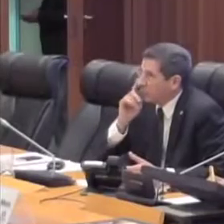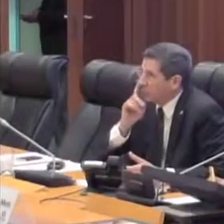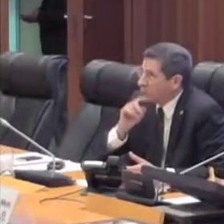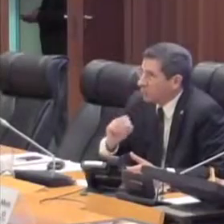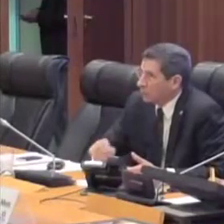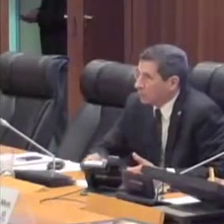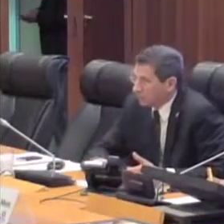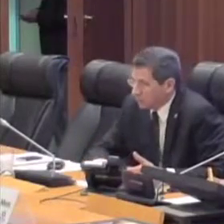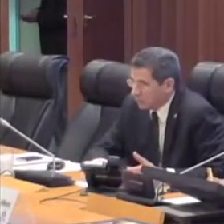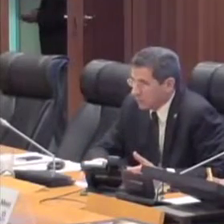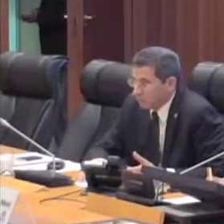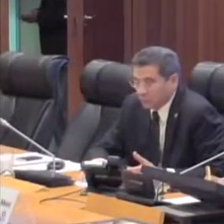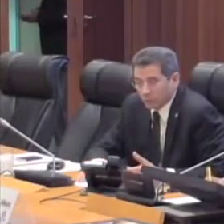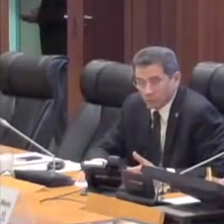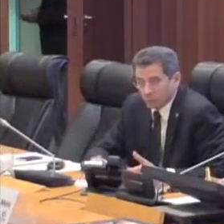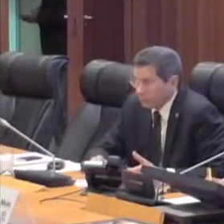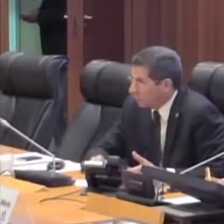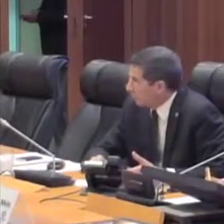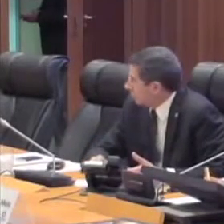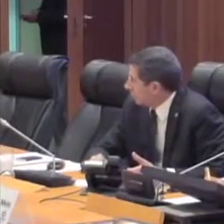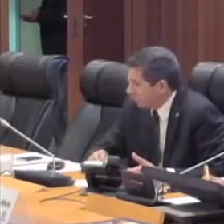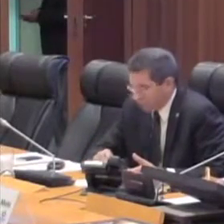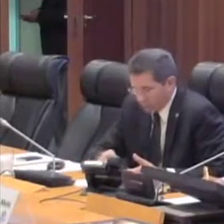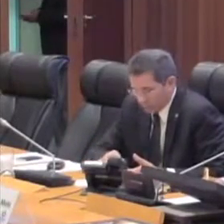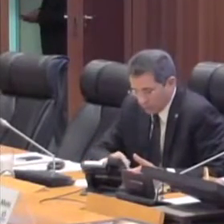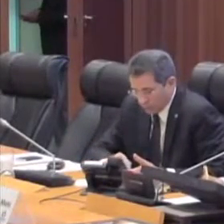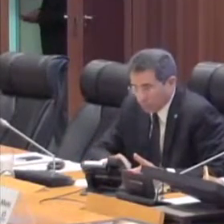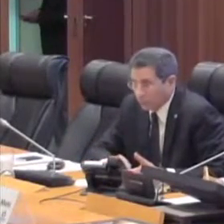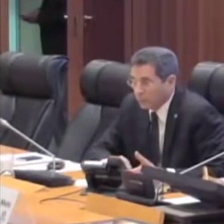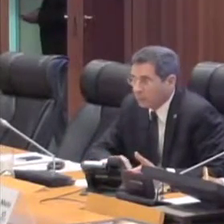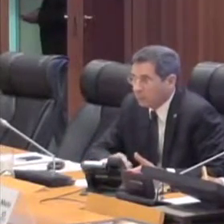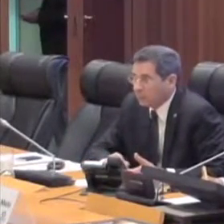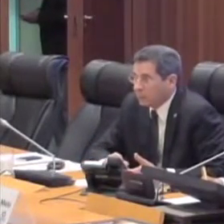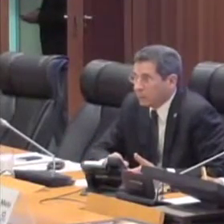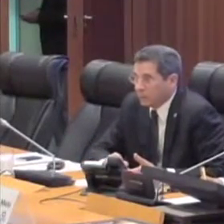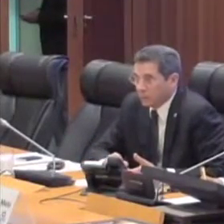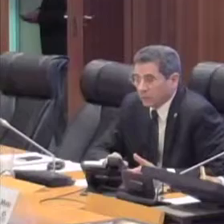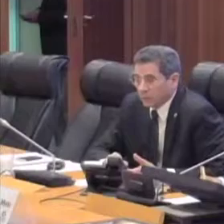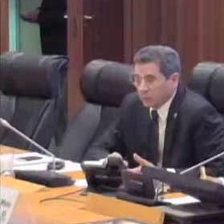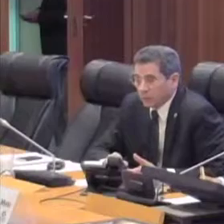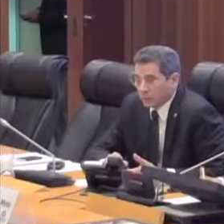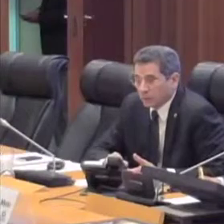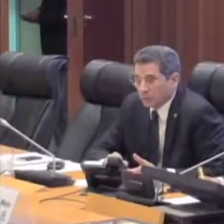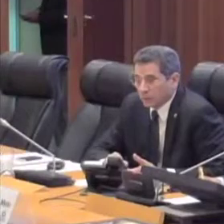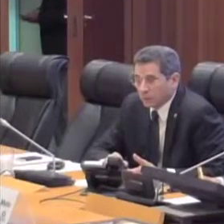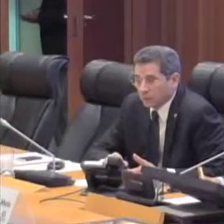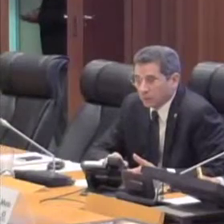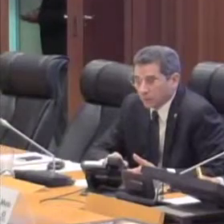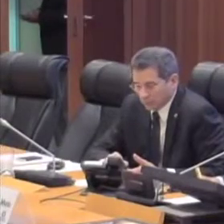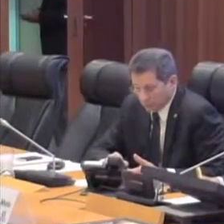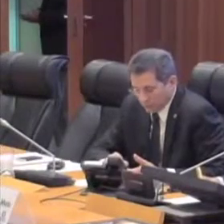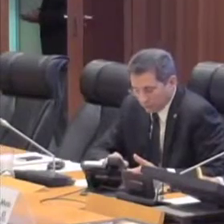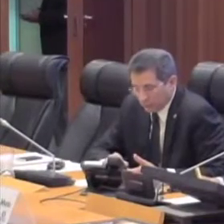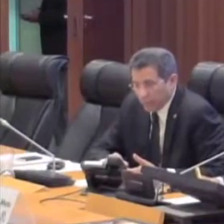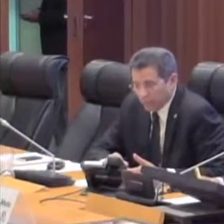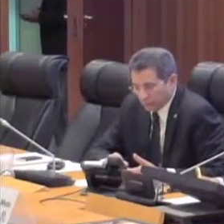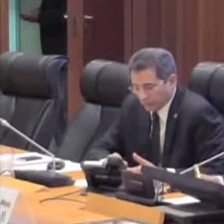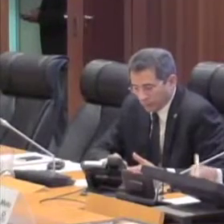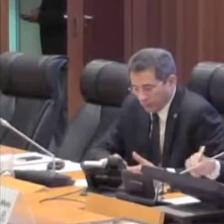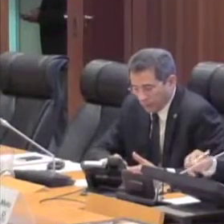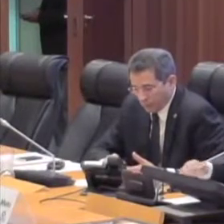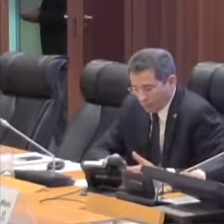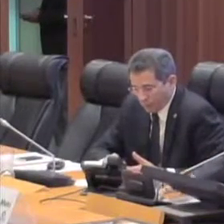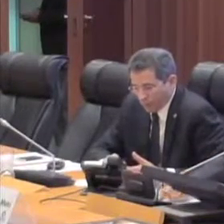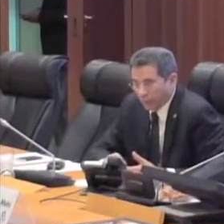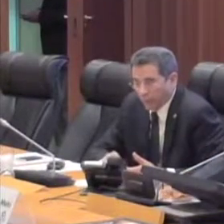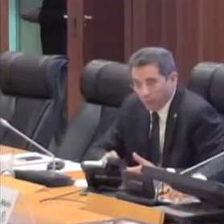Senhor presidente, colegas parlamentares, imprensa, galeria, servidores, povo do Maranhão, estive ontem mais uma vez no povoado do Cajueiro,